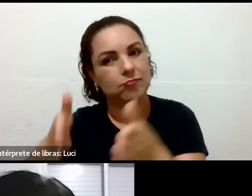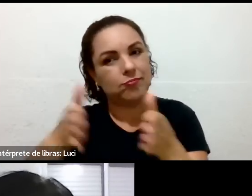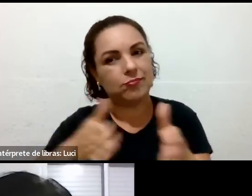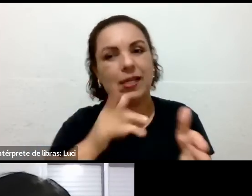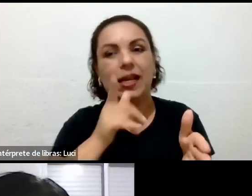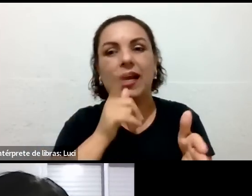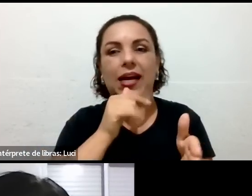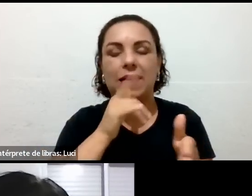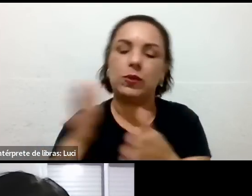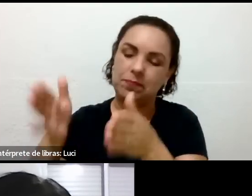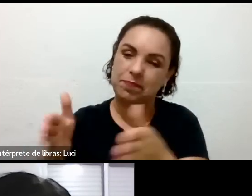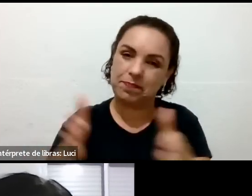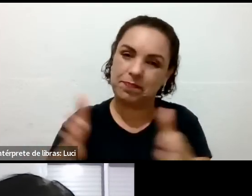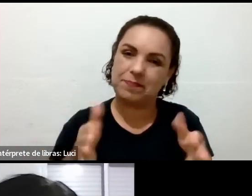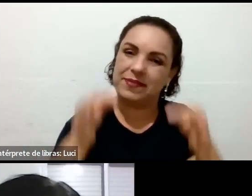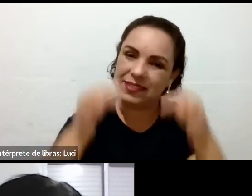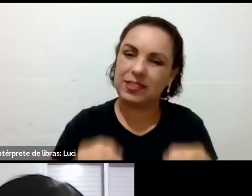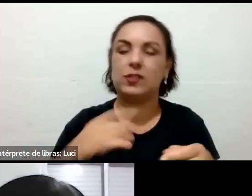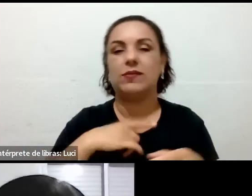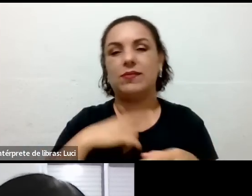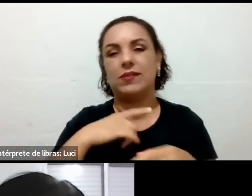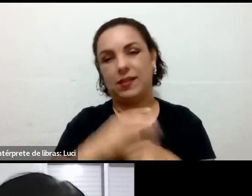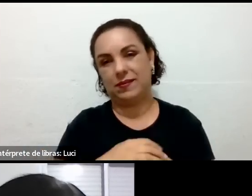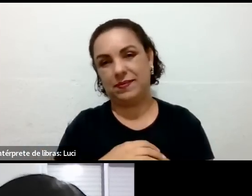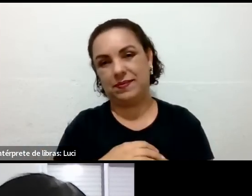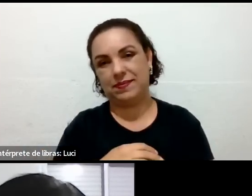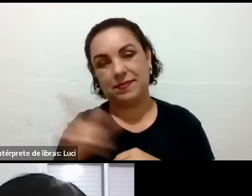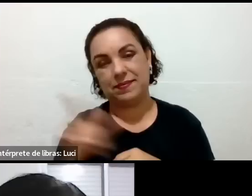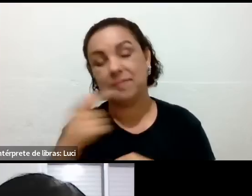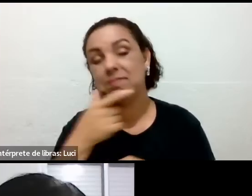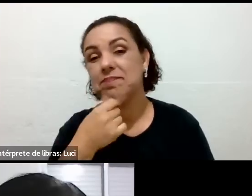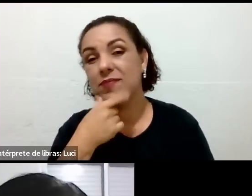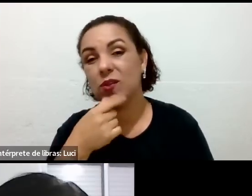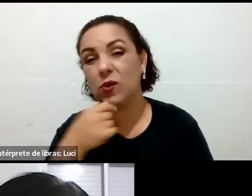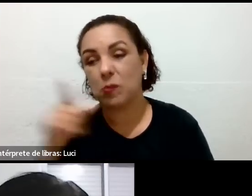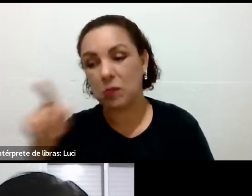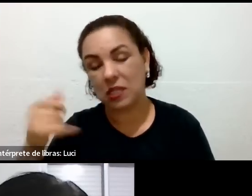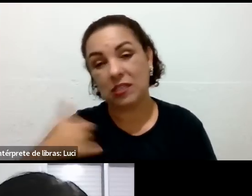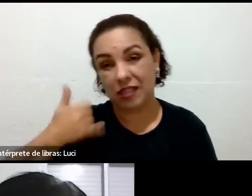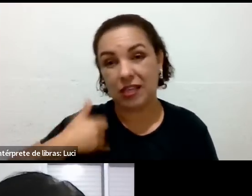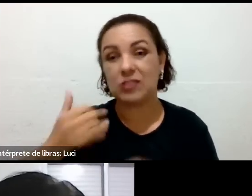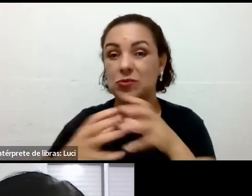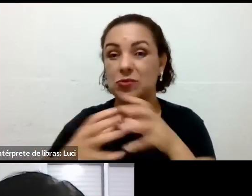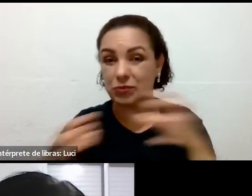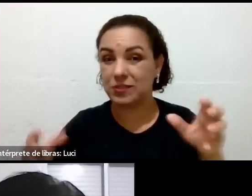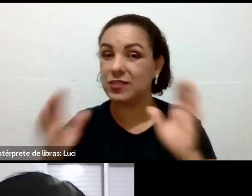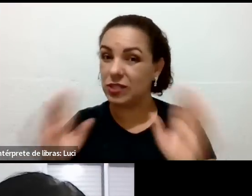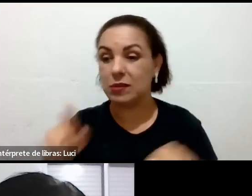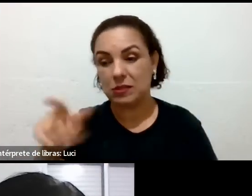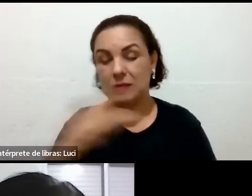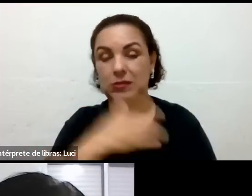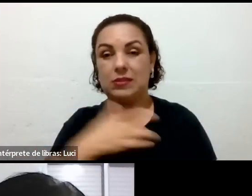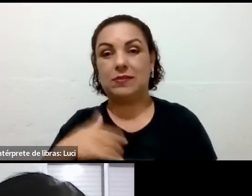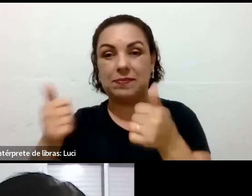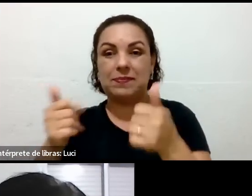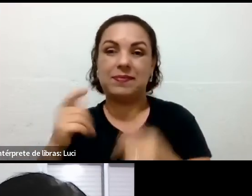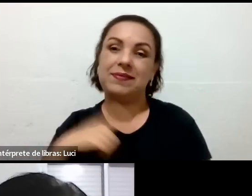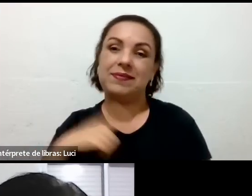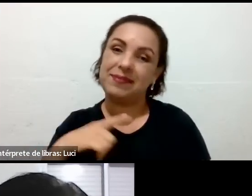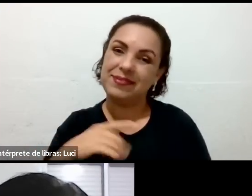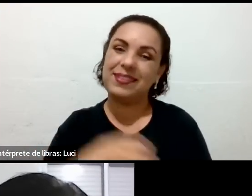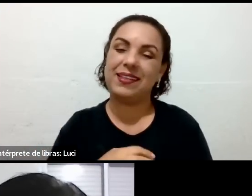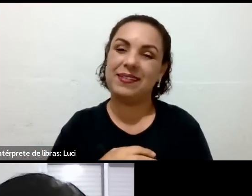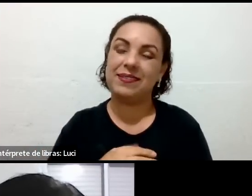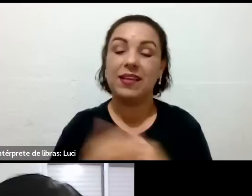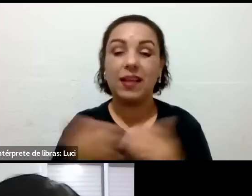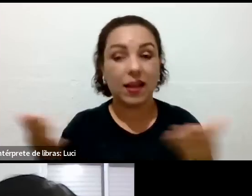correto. Procure a pessoa que te convidou, nos dê a oportunidade, ou te dê a oportunidade de investir na sua saúde,